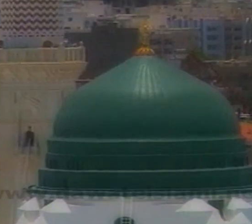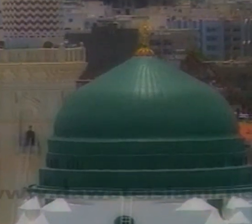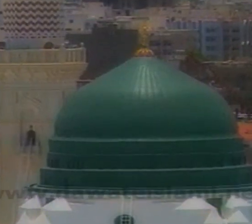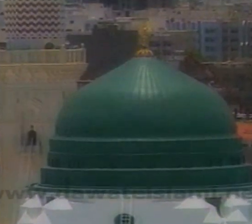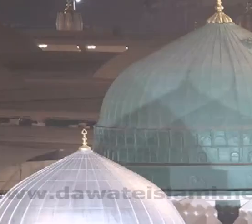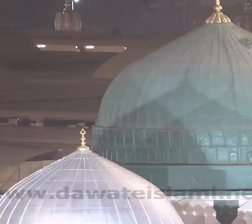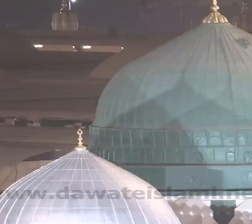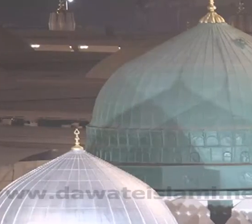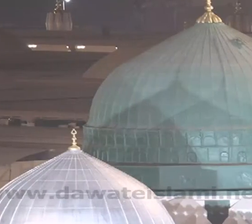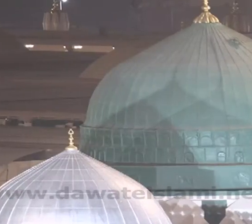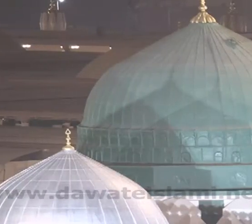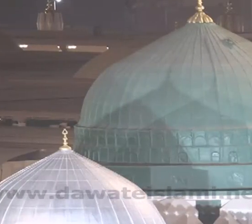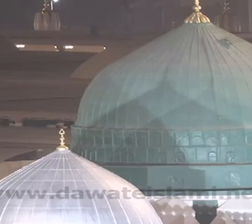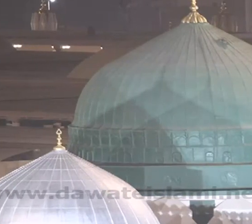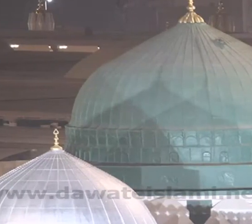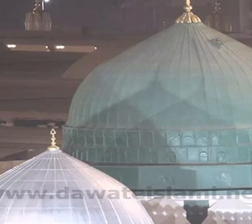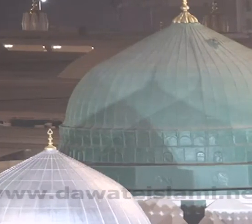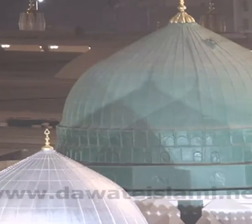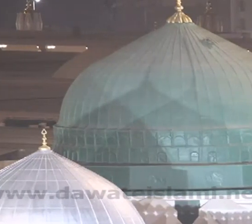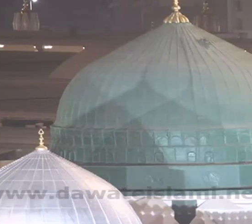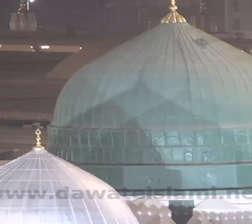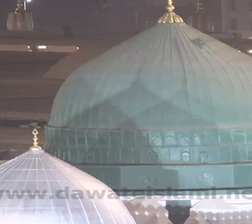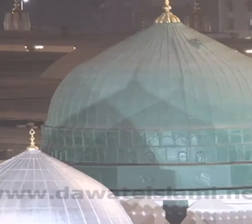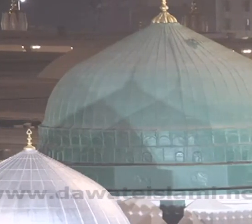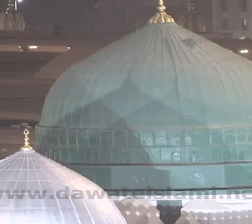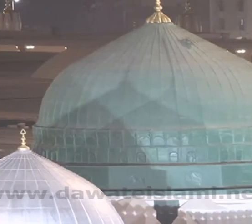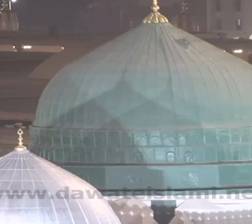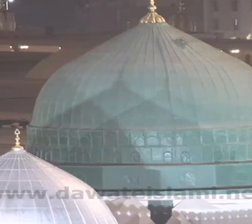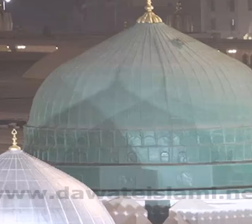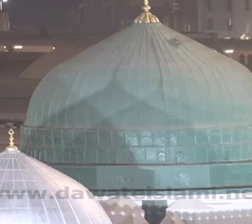وعلا آلکہ وصحابکہ یا حبیب اللہ